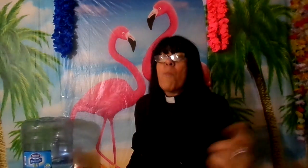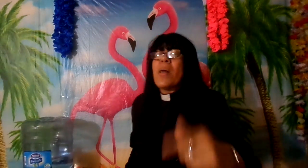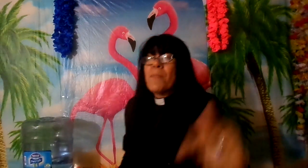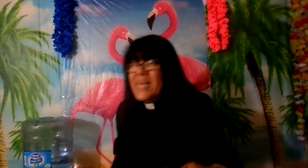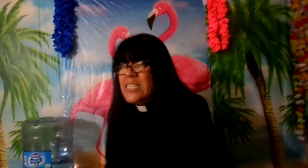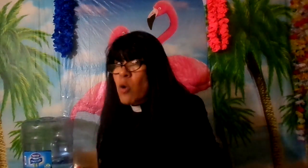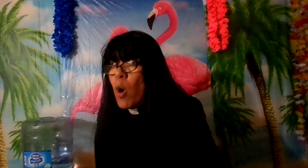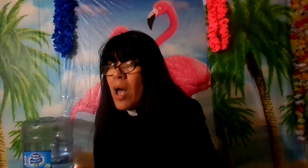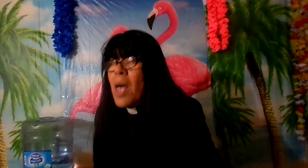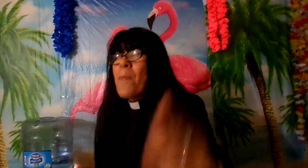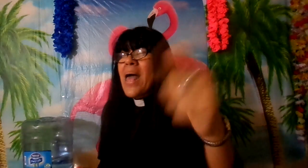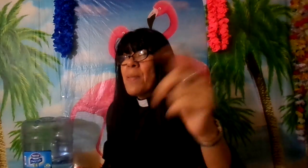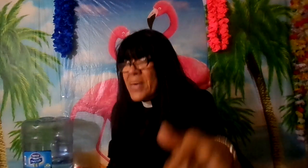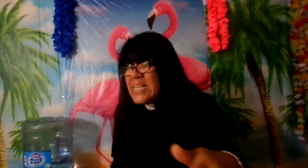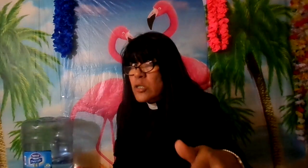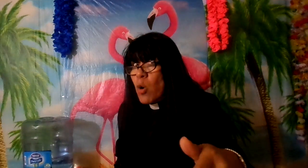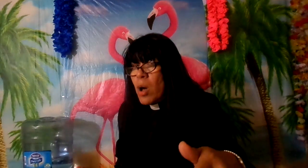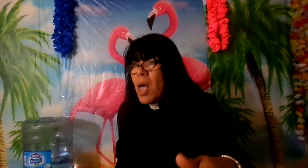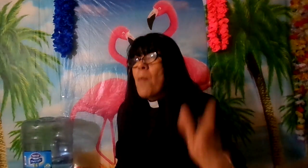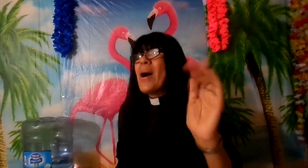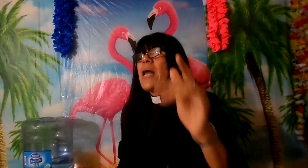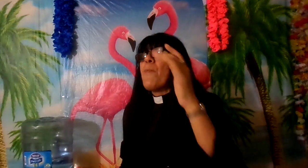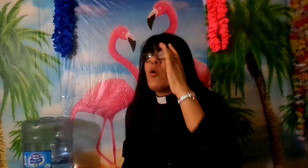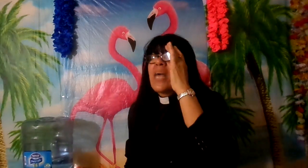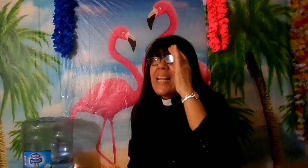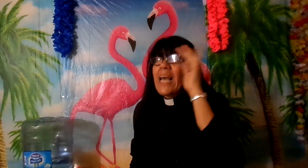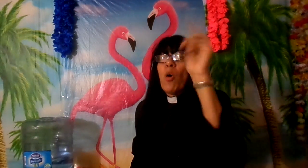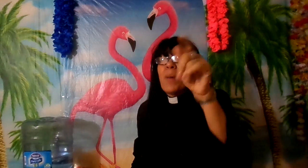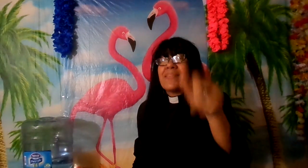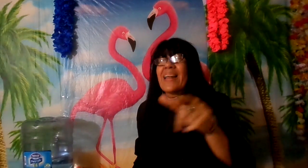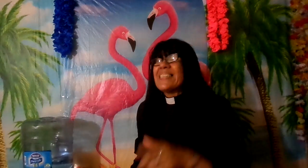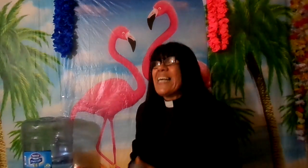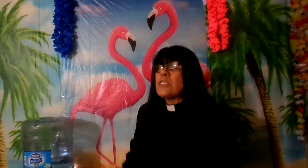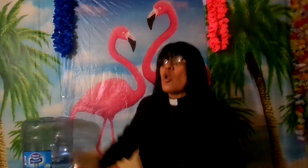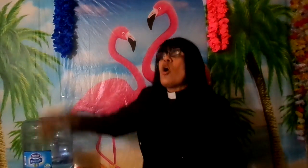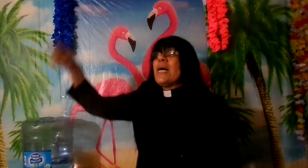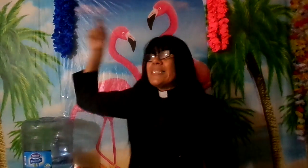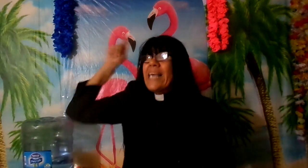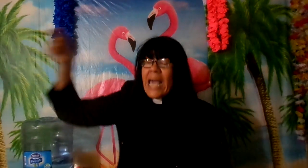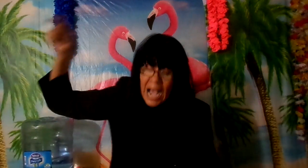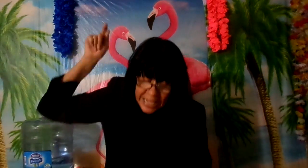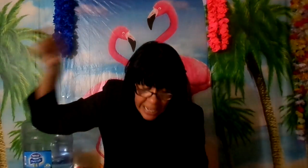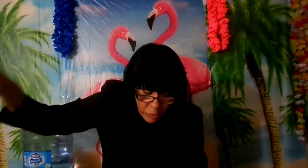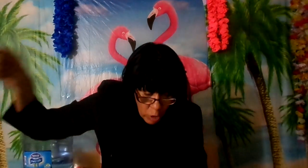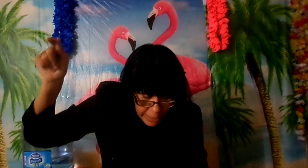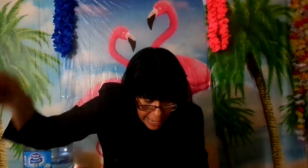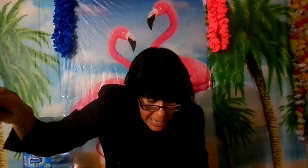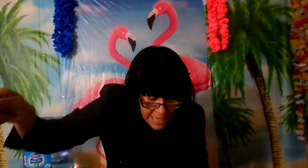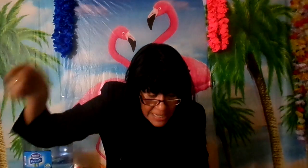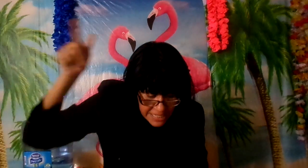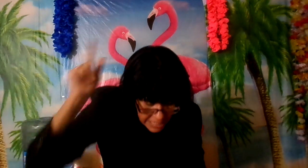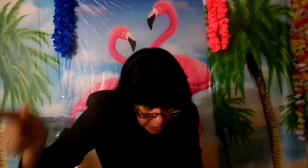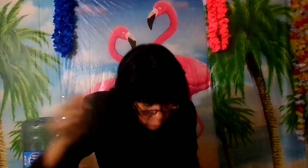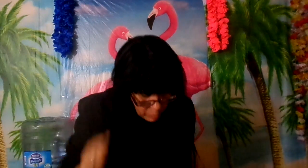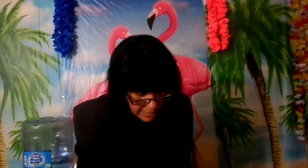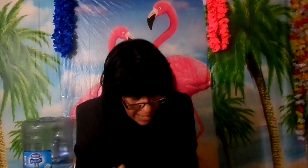permiso permiso para poder que los mandara dentro de aquellos que cerdos ¿verdad?